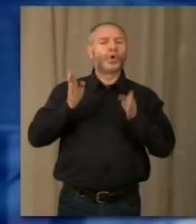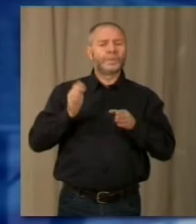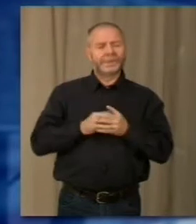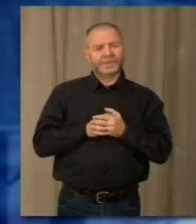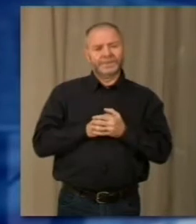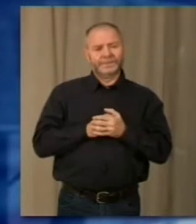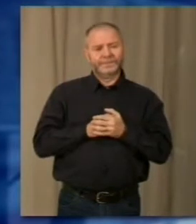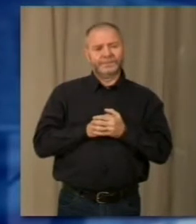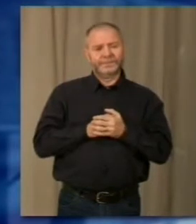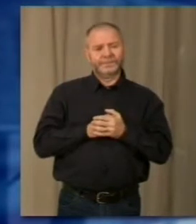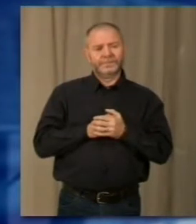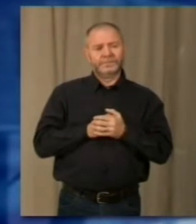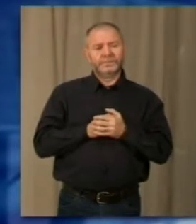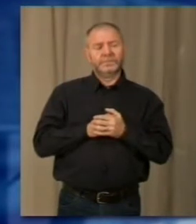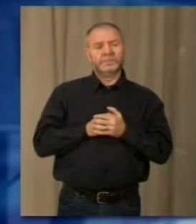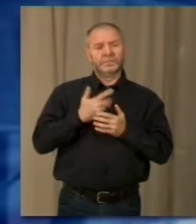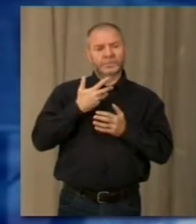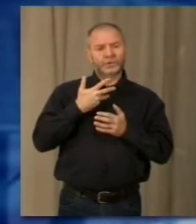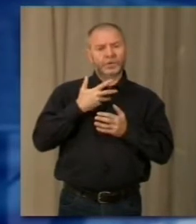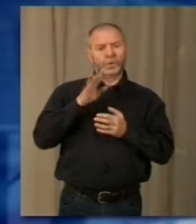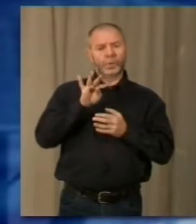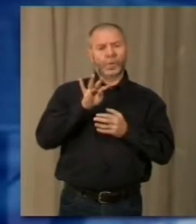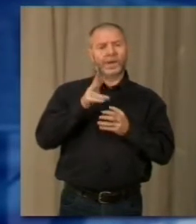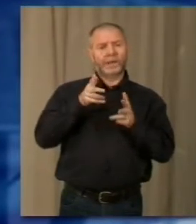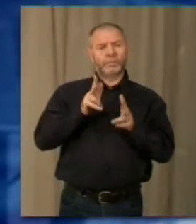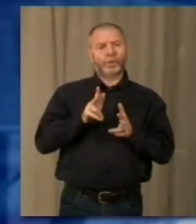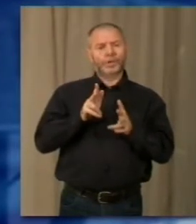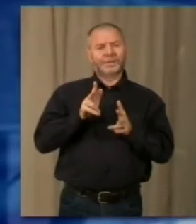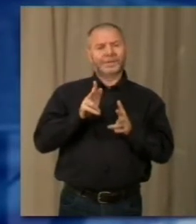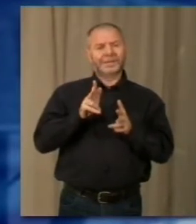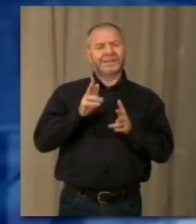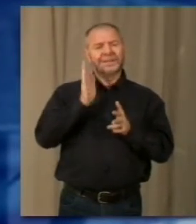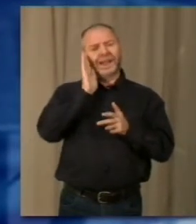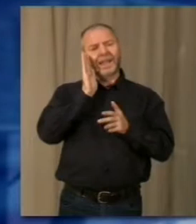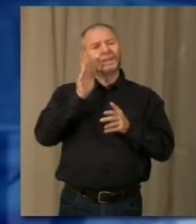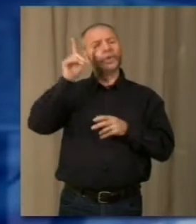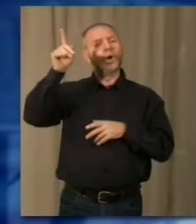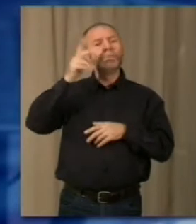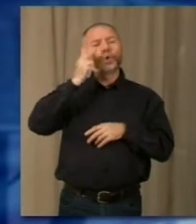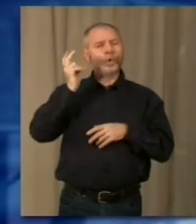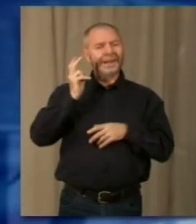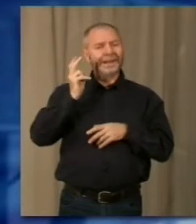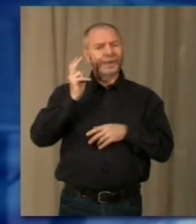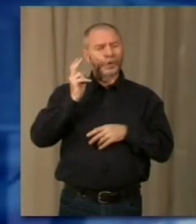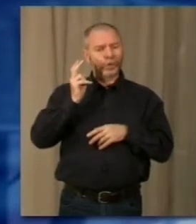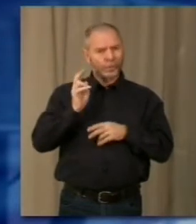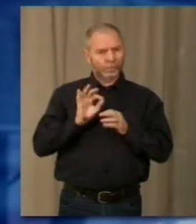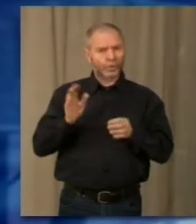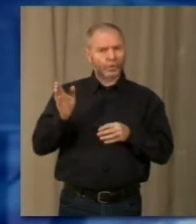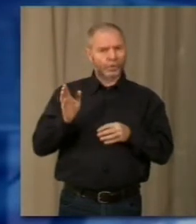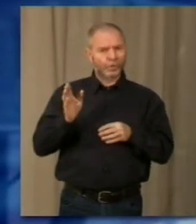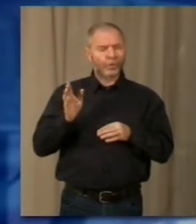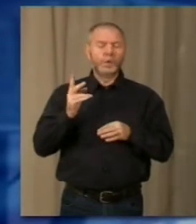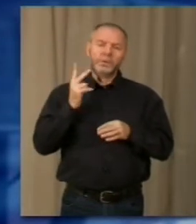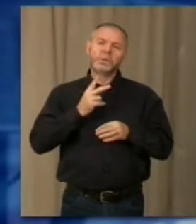voce che vuole un taglio di 40 posti letto dell'ospedale di Borgomanero, tanto che il sindaco di Invorio ha affermato «Una prima